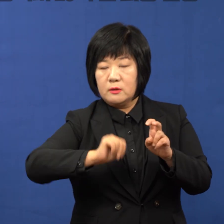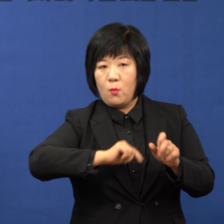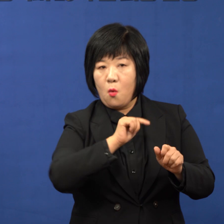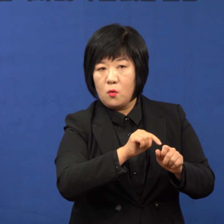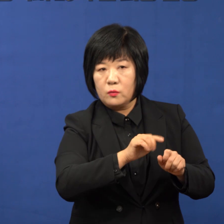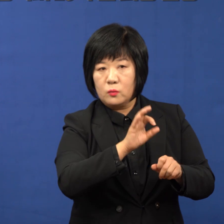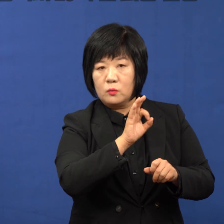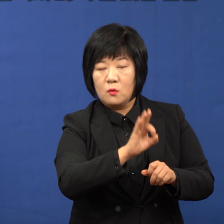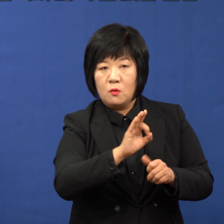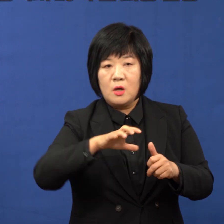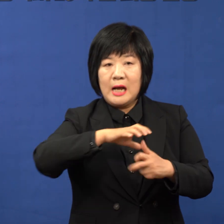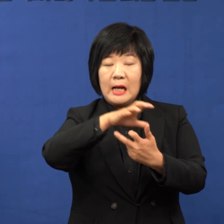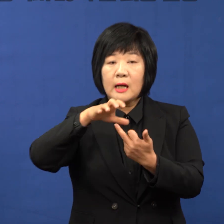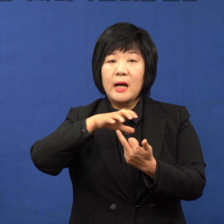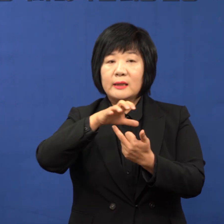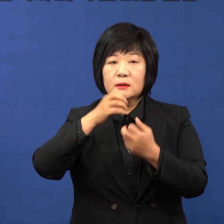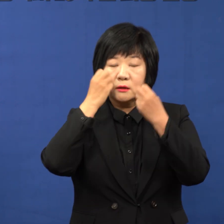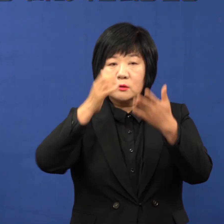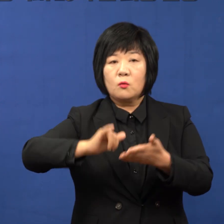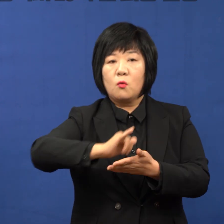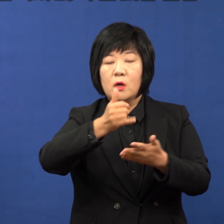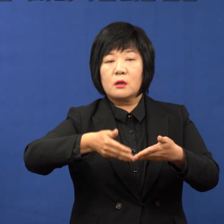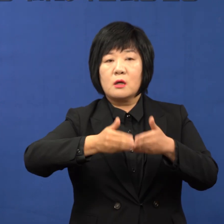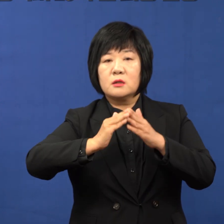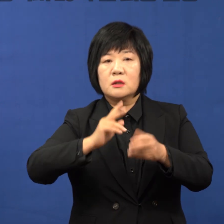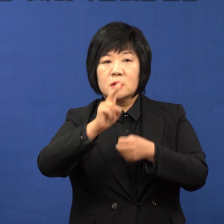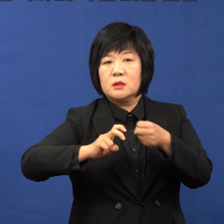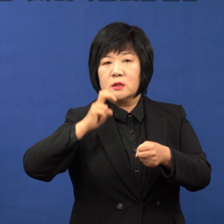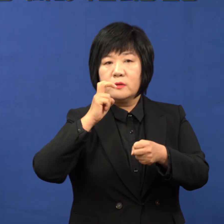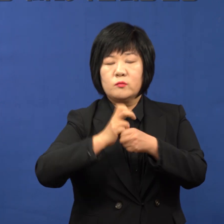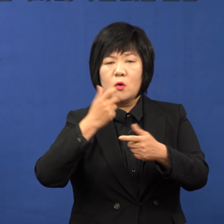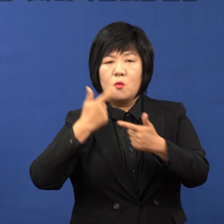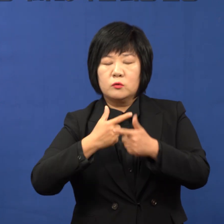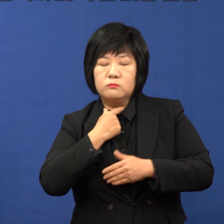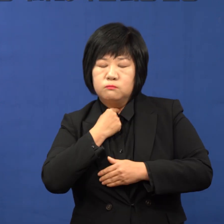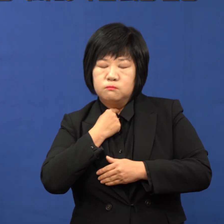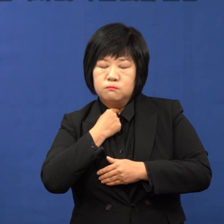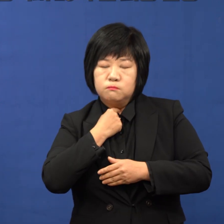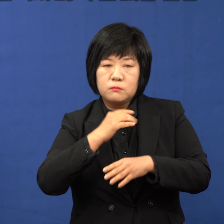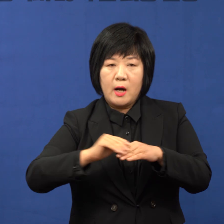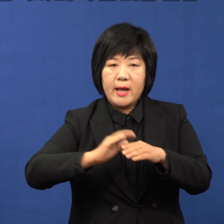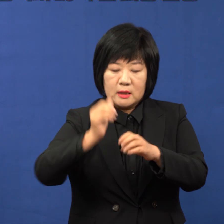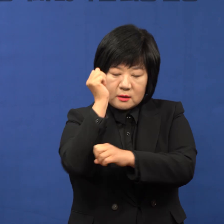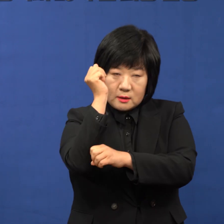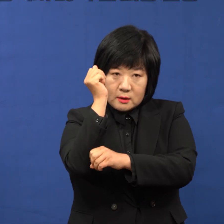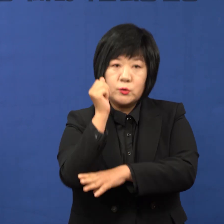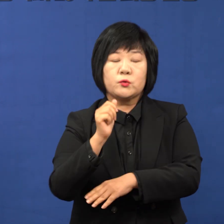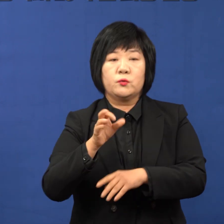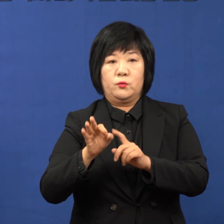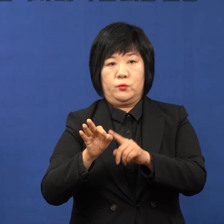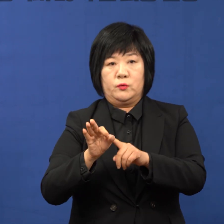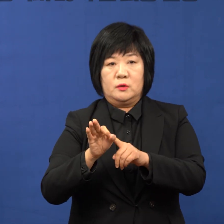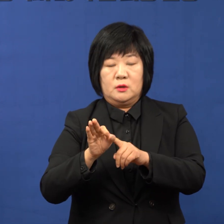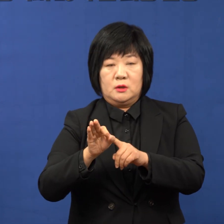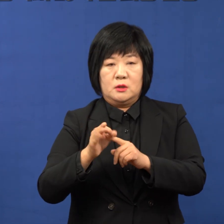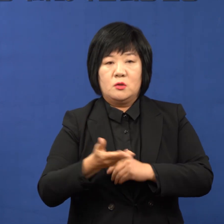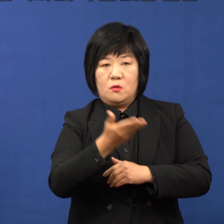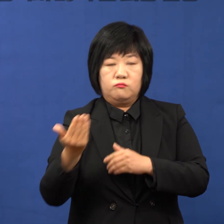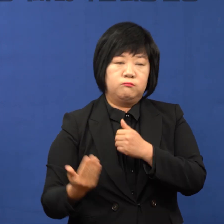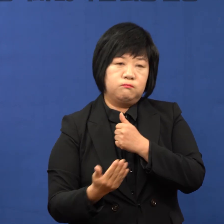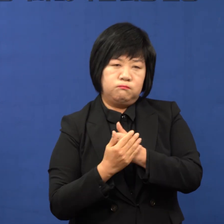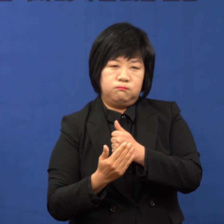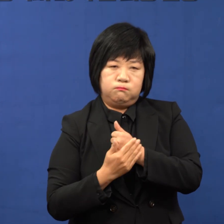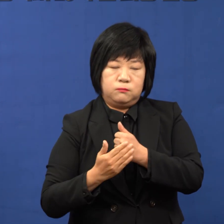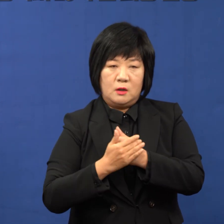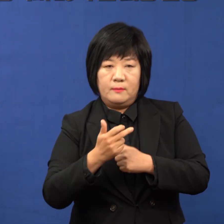가득신공항 건설이라는 20년 부산 수건을 풀어나갈 마중물입니다. 시민 여러분의 뜨거운 지지와 성원